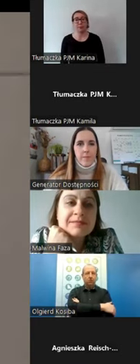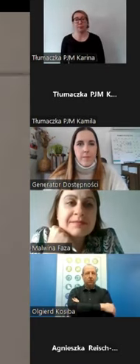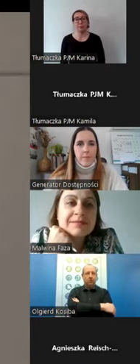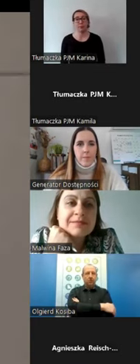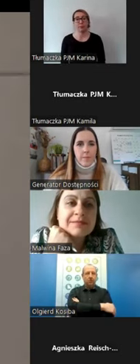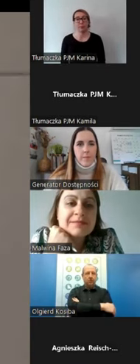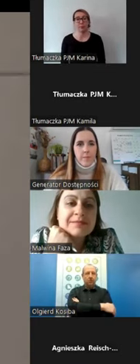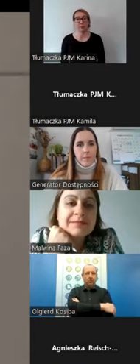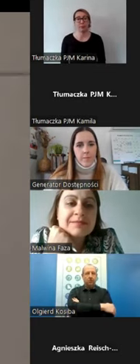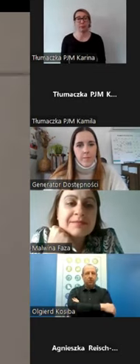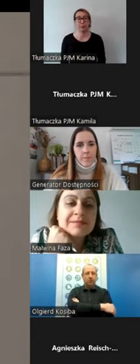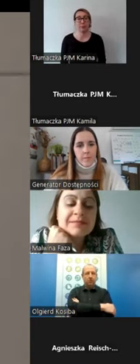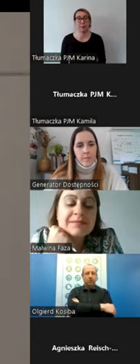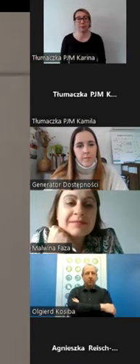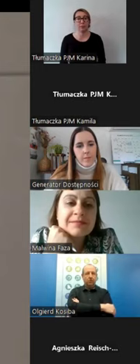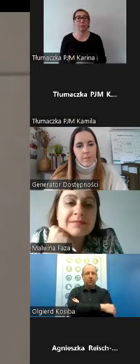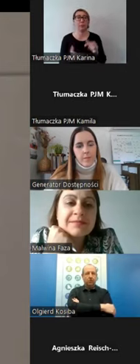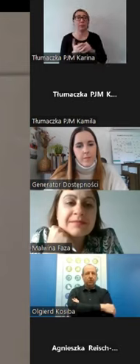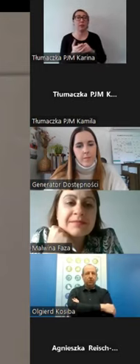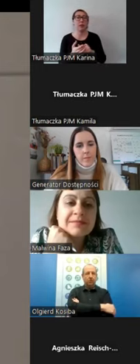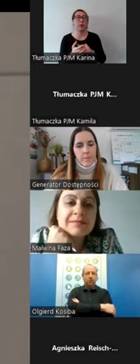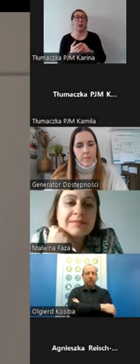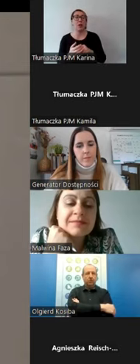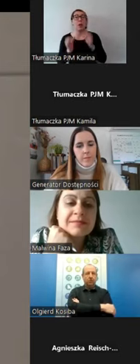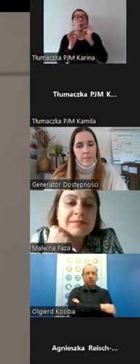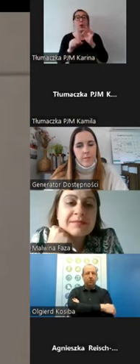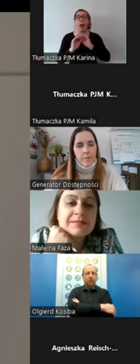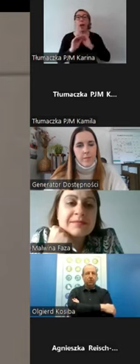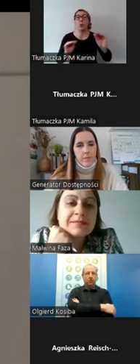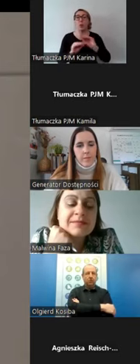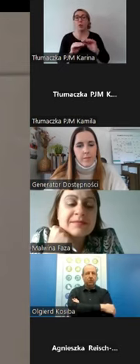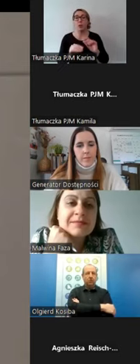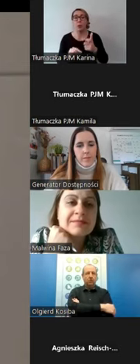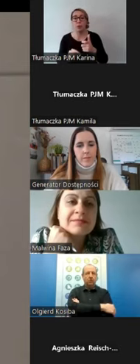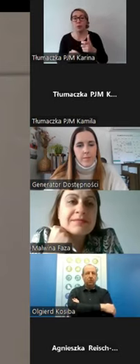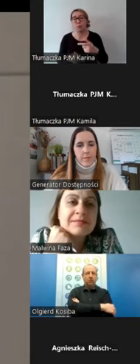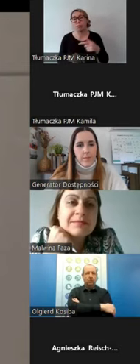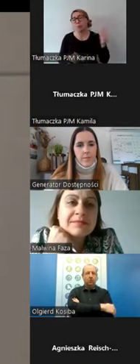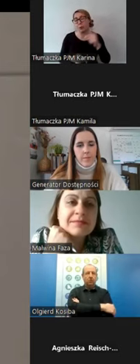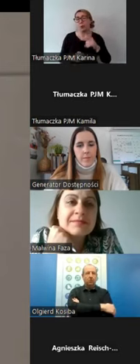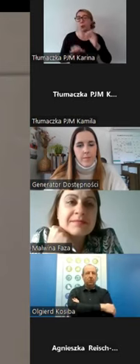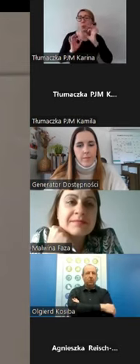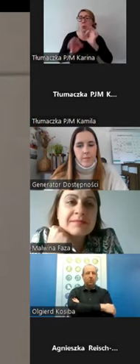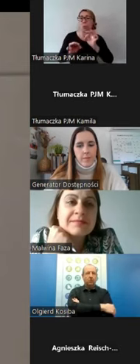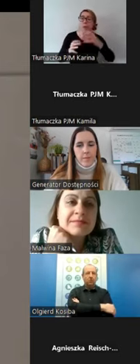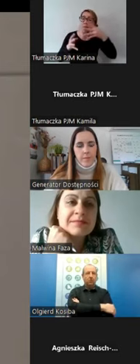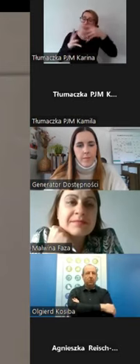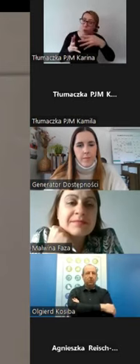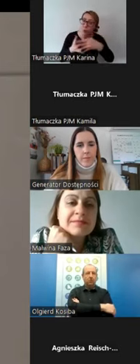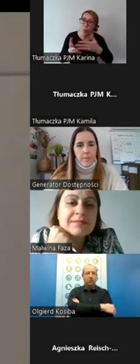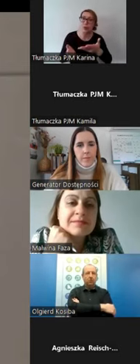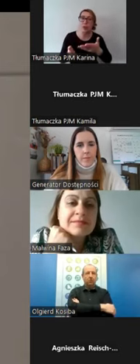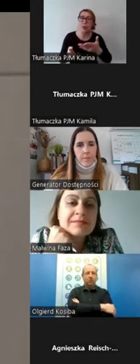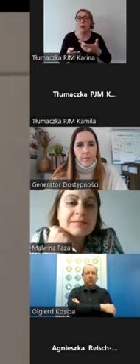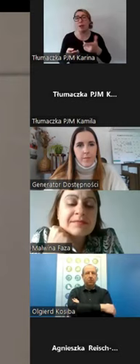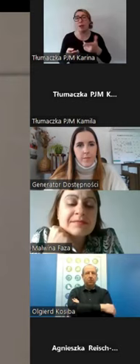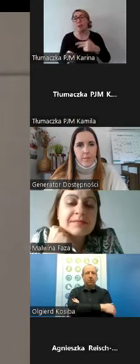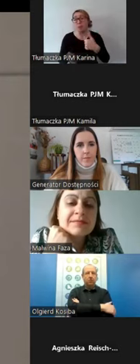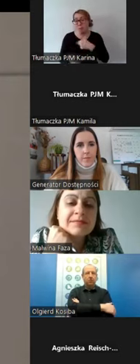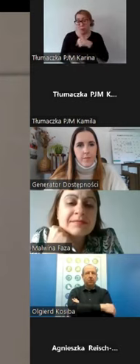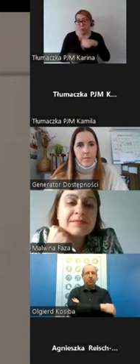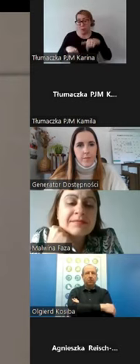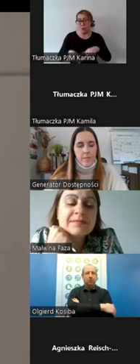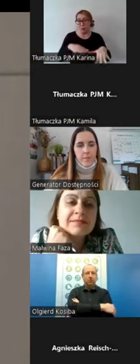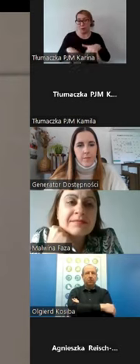Punktem wyjścia do prawidłowej edukacji jest przede wszystkim właściwa diagnoza. Dlatego naszym atutem jest to, że możemy w każdej chwili